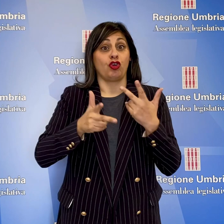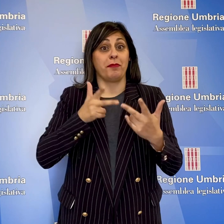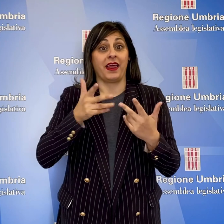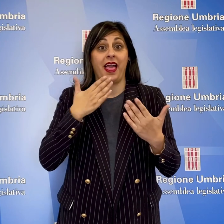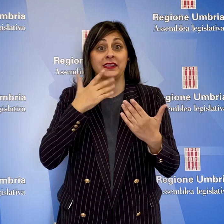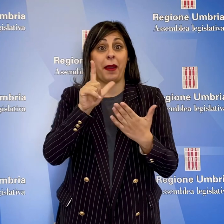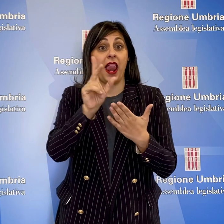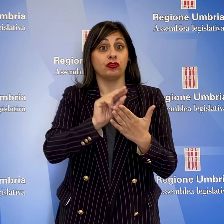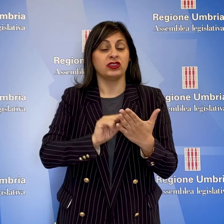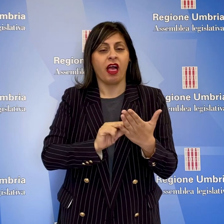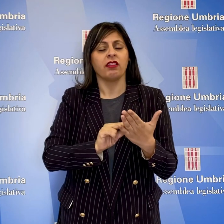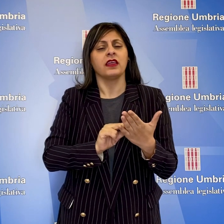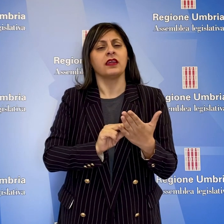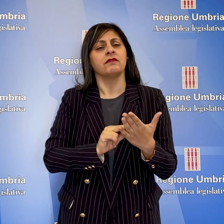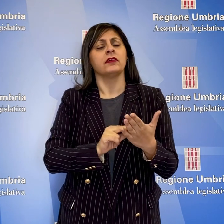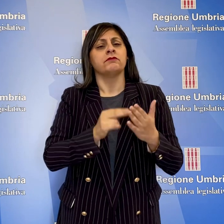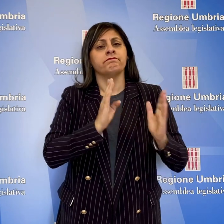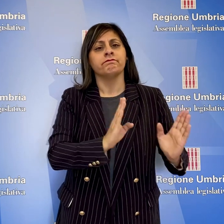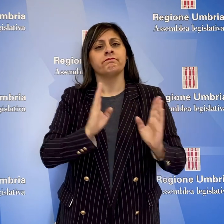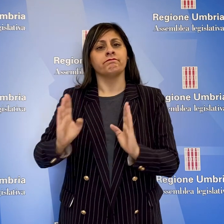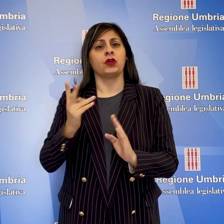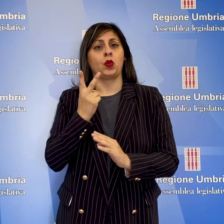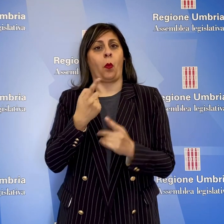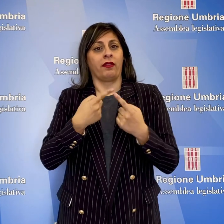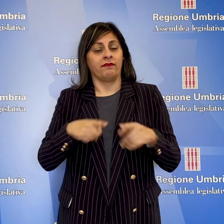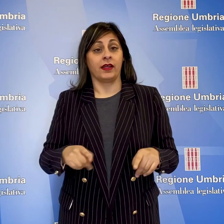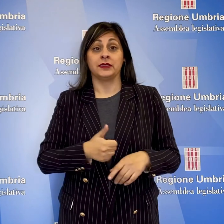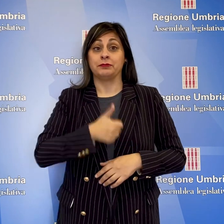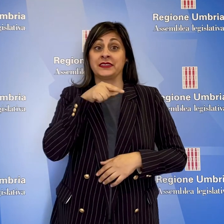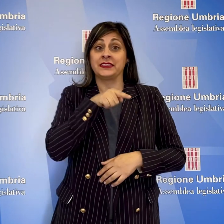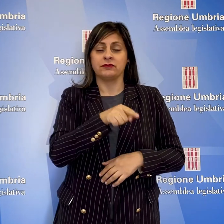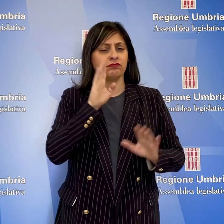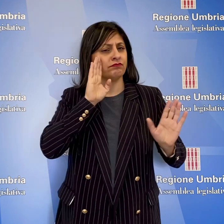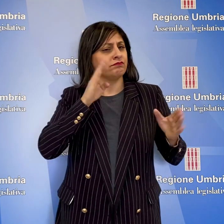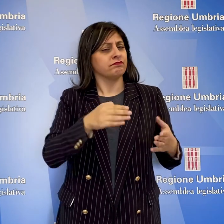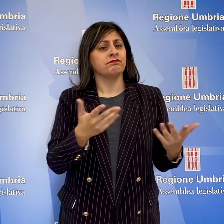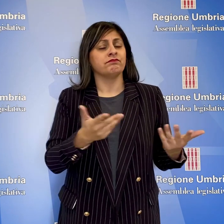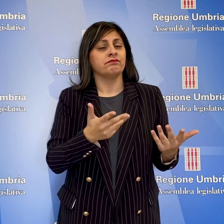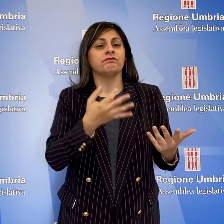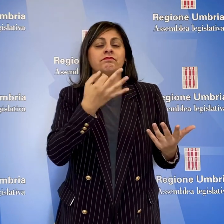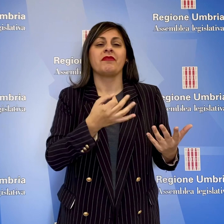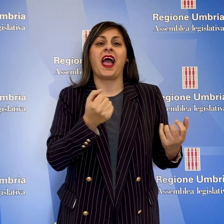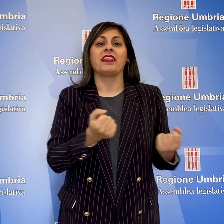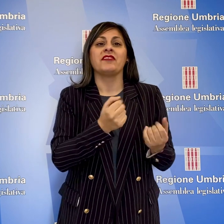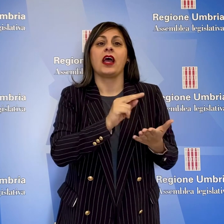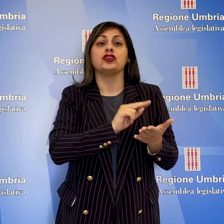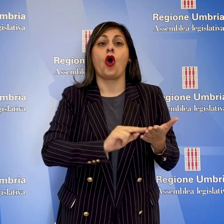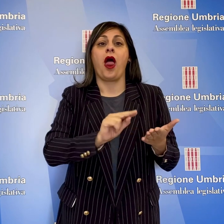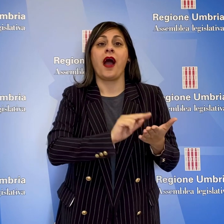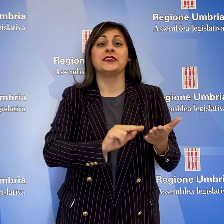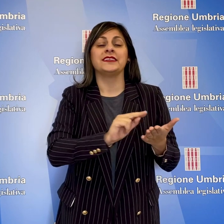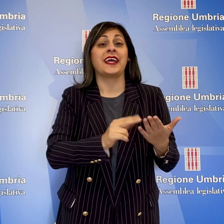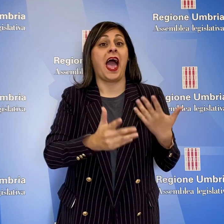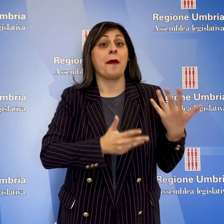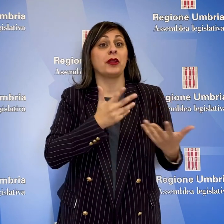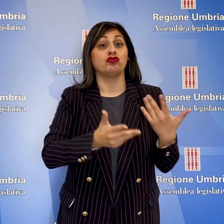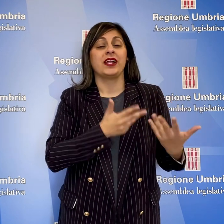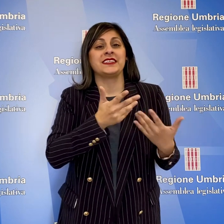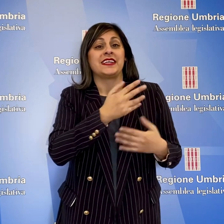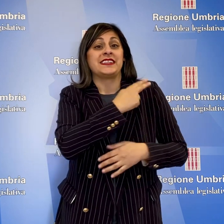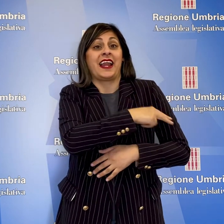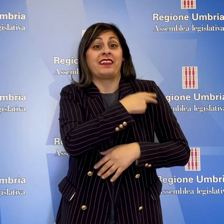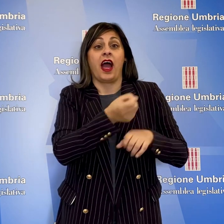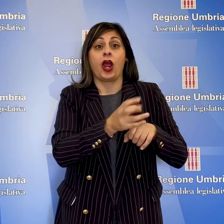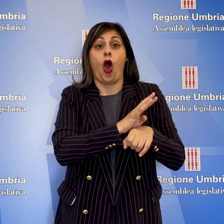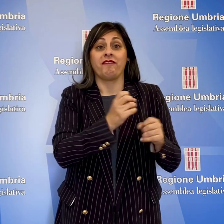aprile, è stata articolata in due sessioni, la prima dedicata esclusivamente all'attività scolastica nell'emergenza